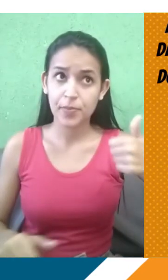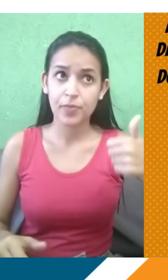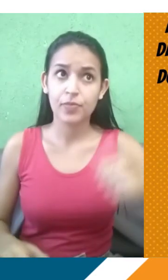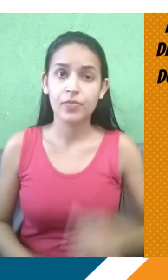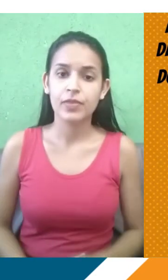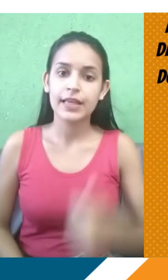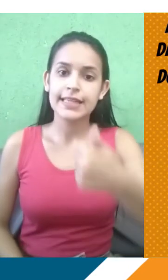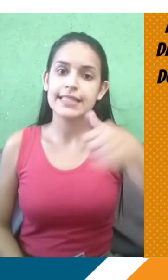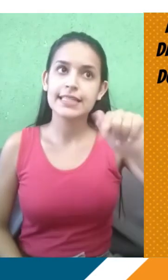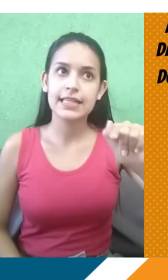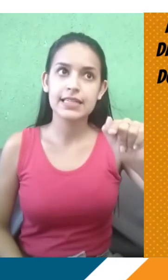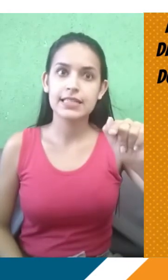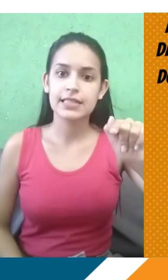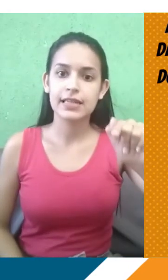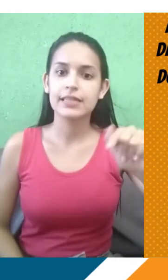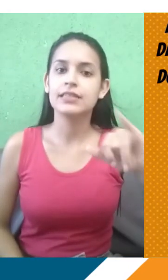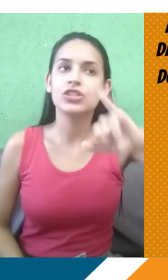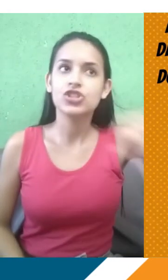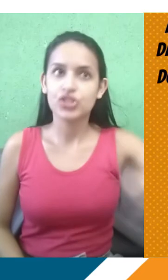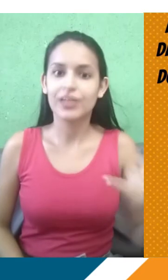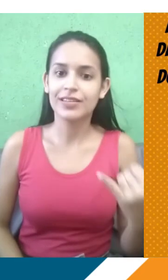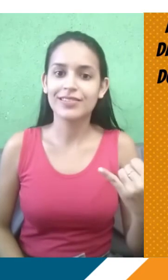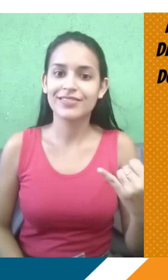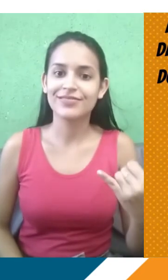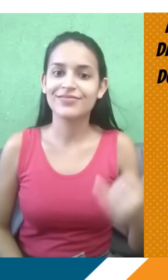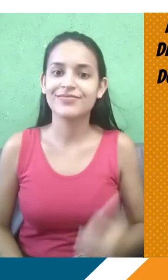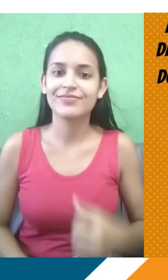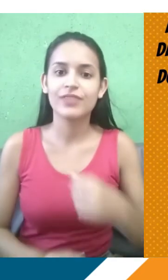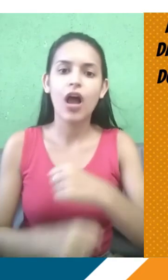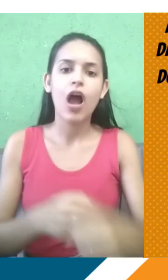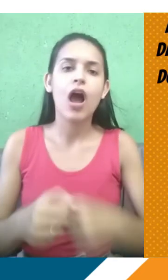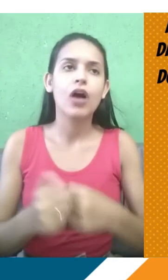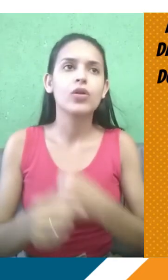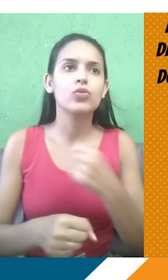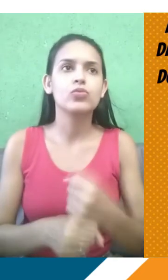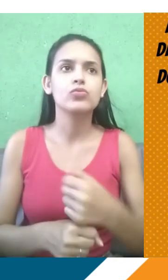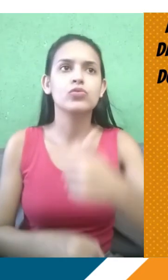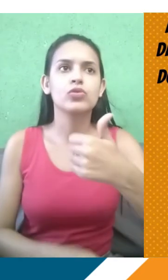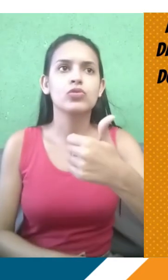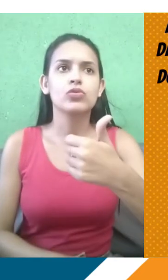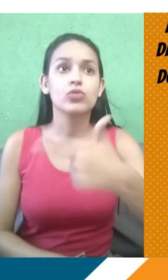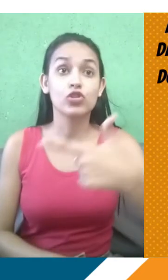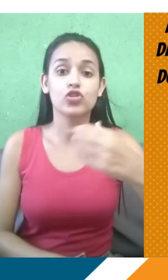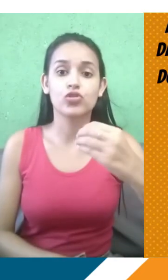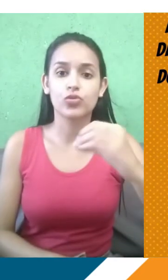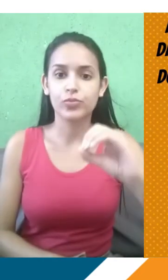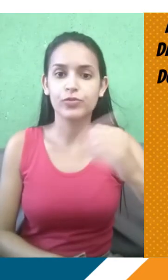vai ser dia 17 de 1 de 2021. Ou seja, já está chegando, é janeiro. E o segundo dia, 24 de janeiro, na semana seguinte.